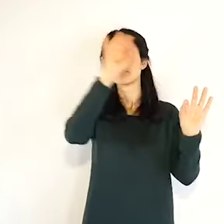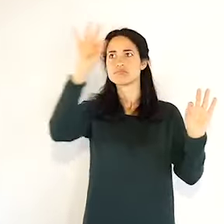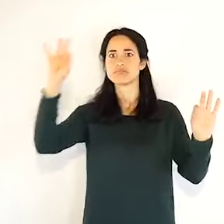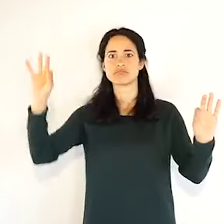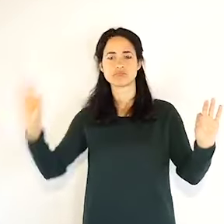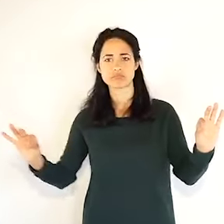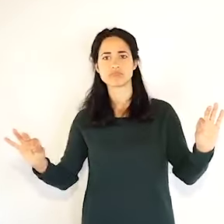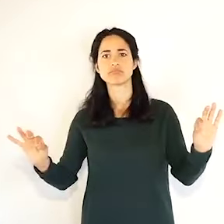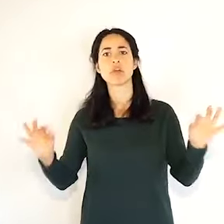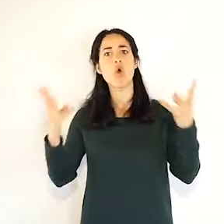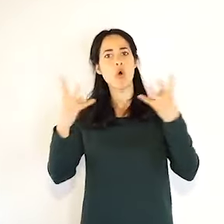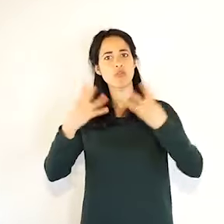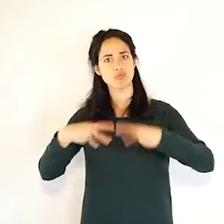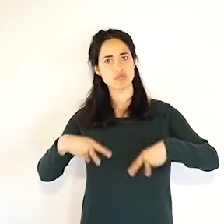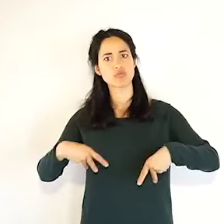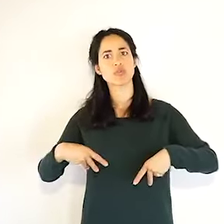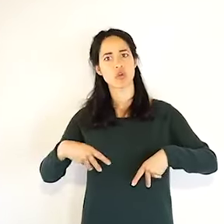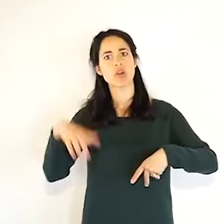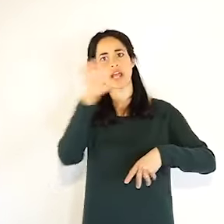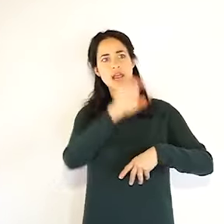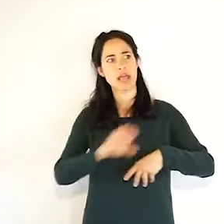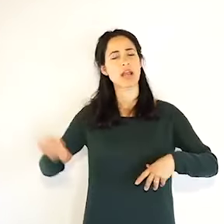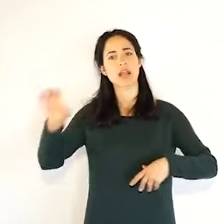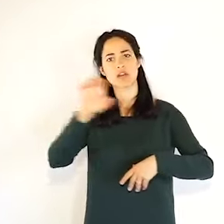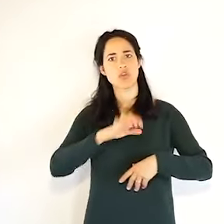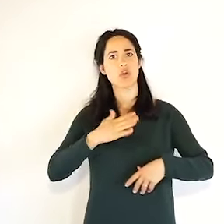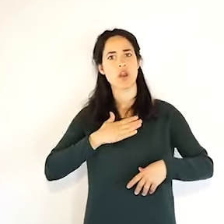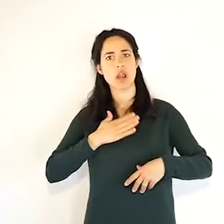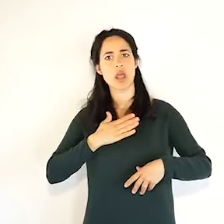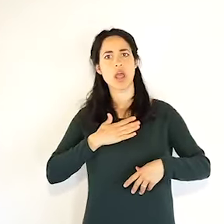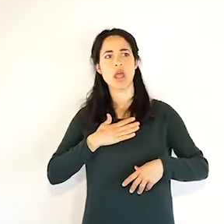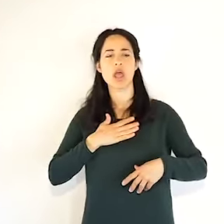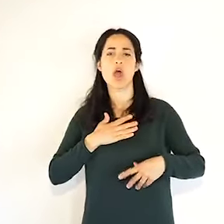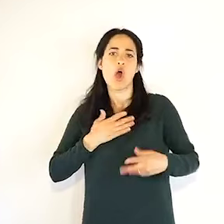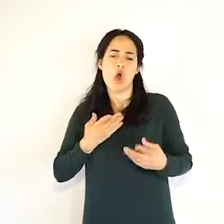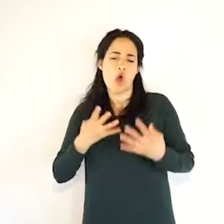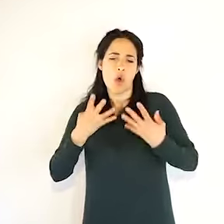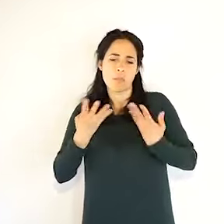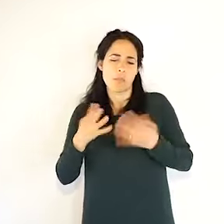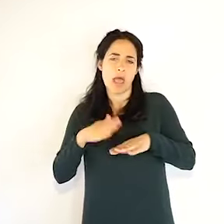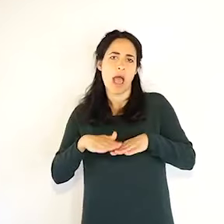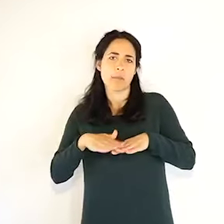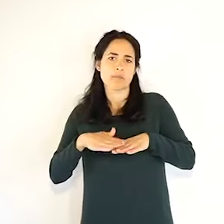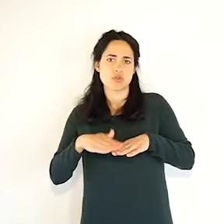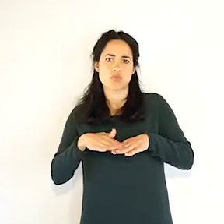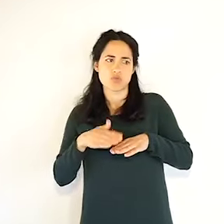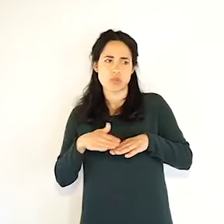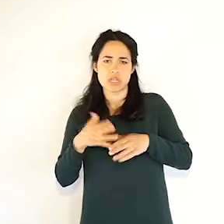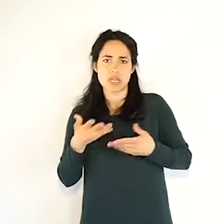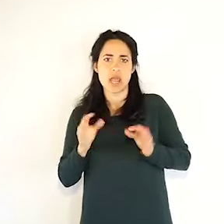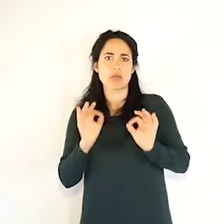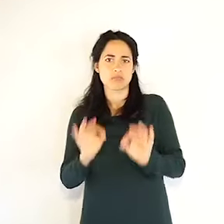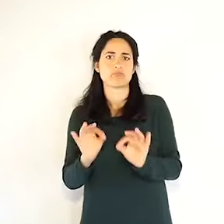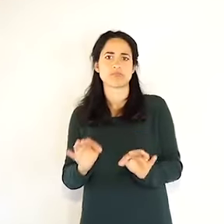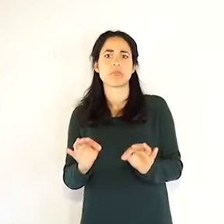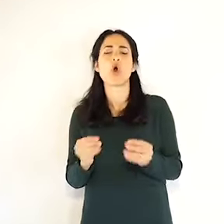siano bolognesi, modenesi o ravennati, sono di tutti quelli che ne hanno